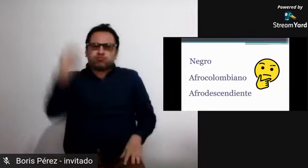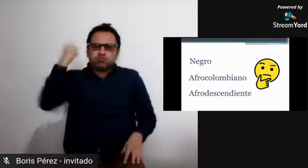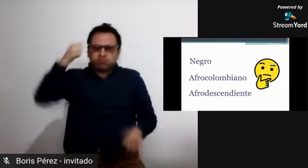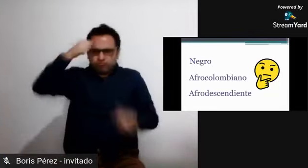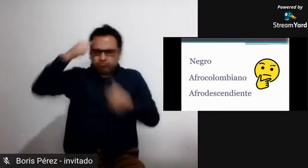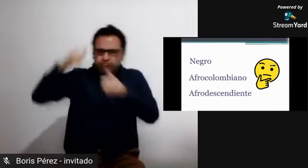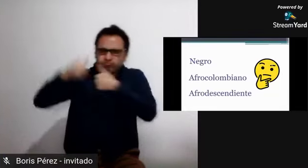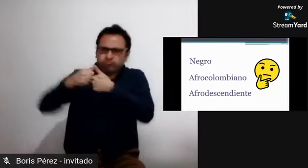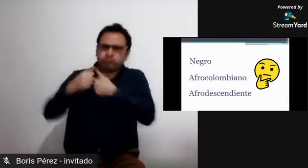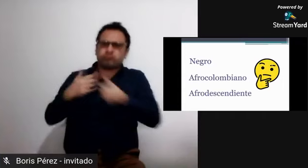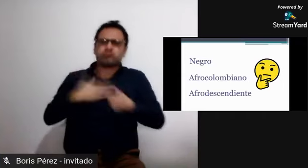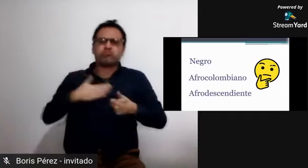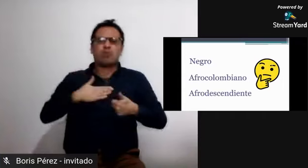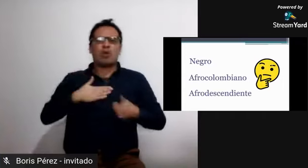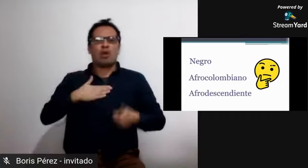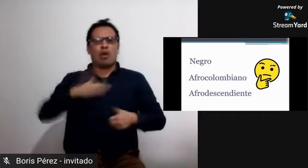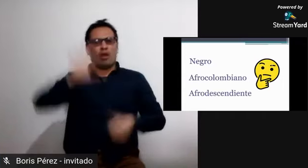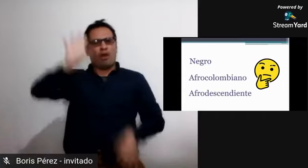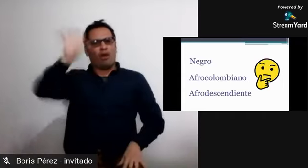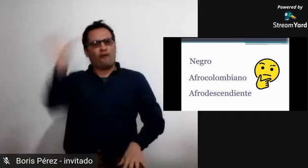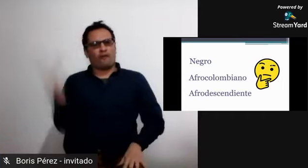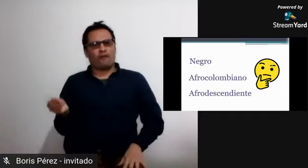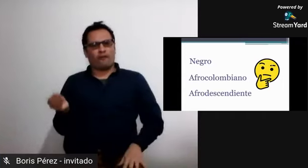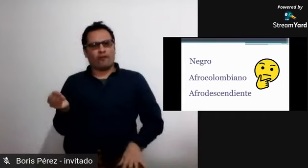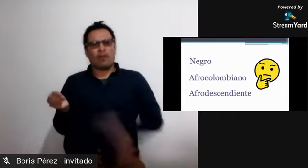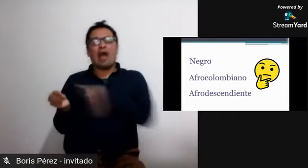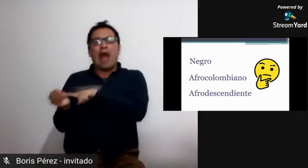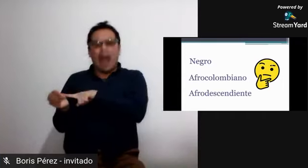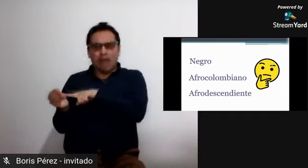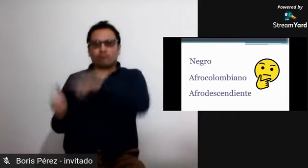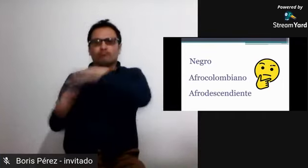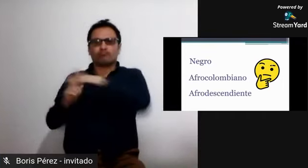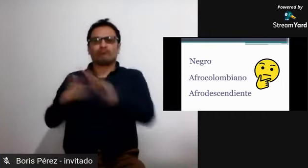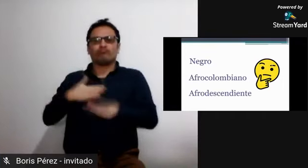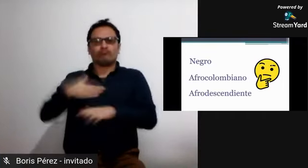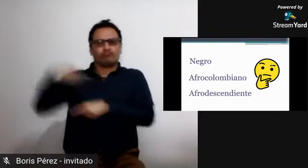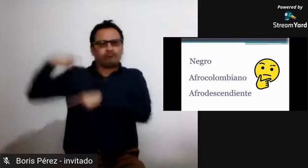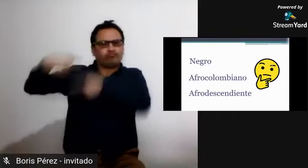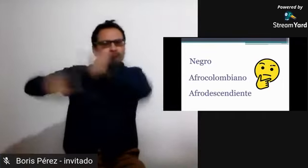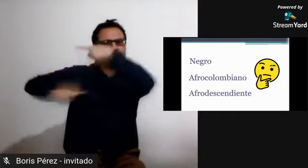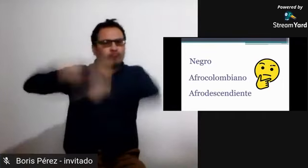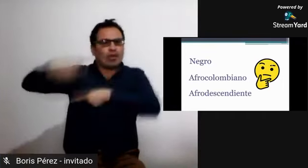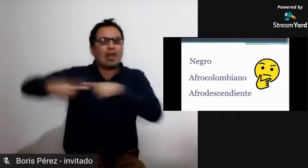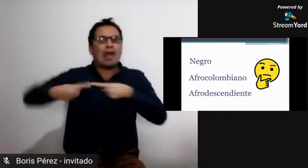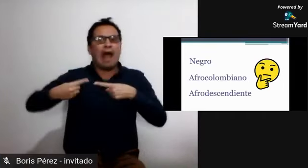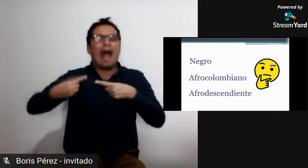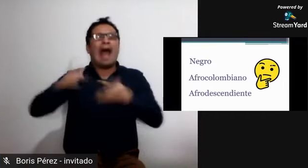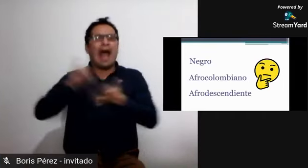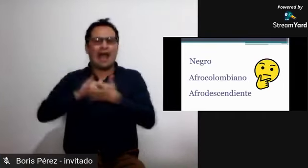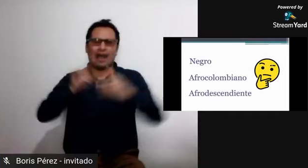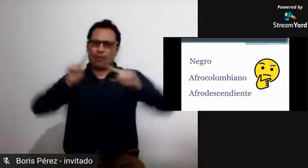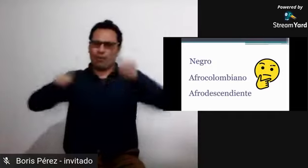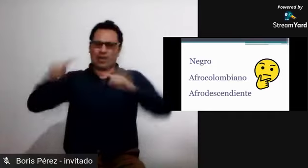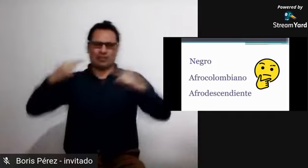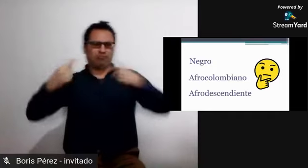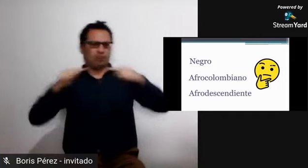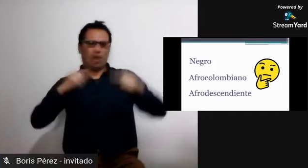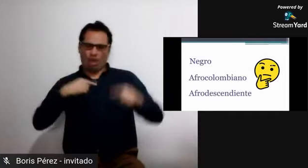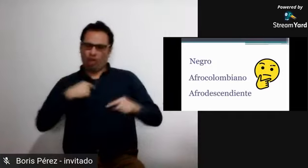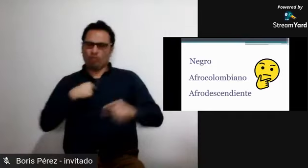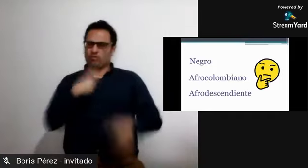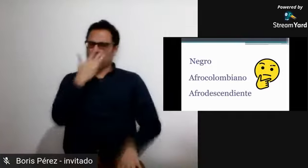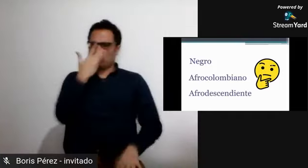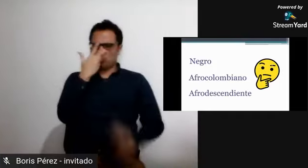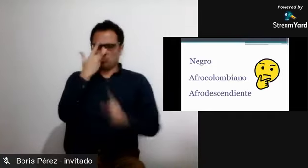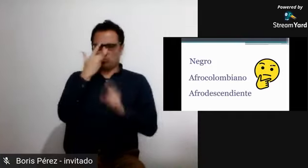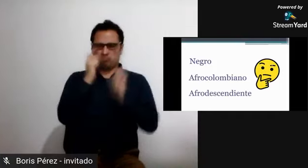se refiere a un color de piel sino que también se habla de una historia se habla de una cultura se habla